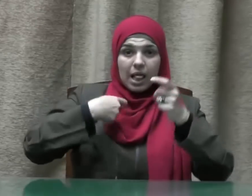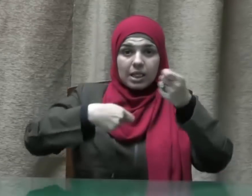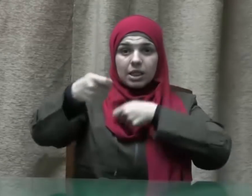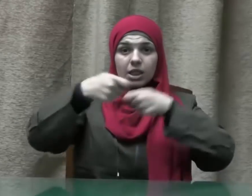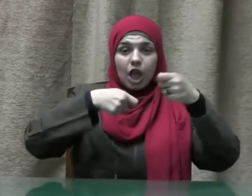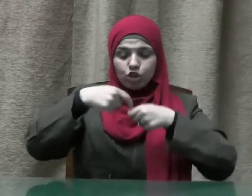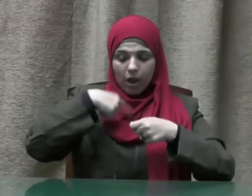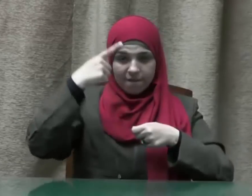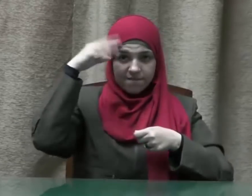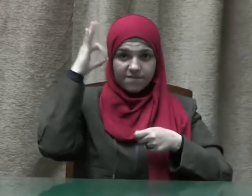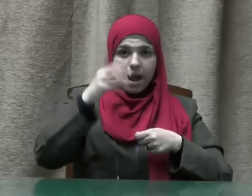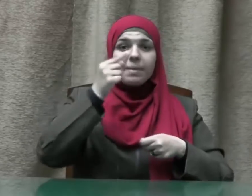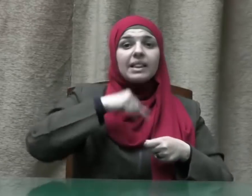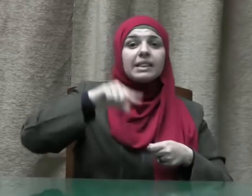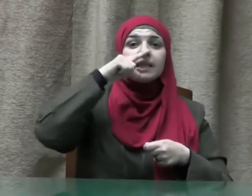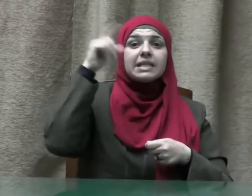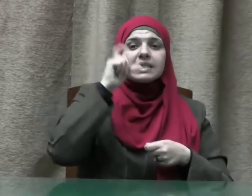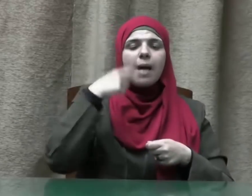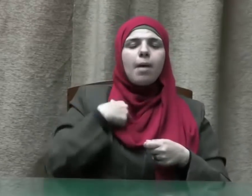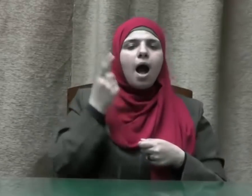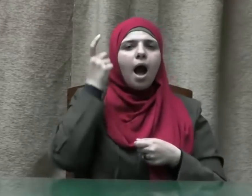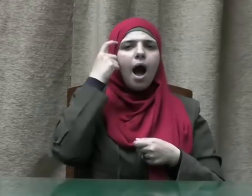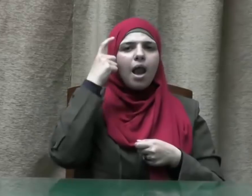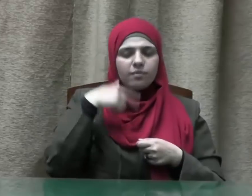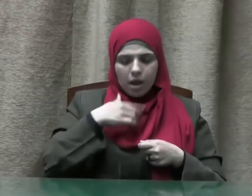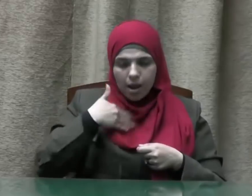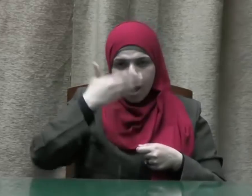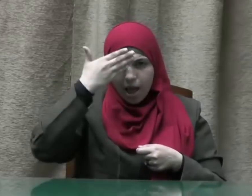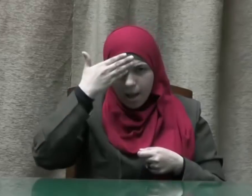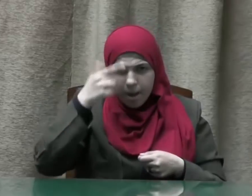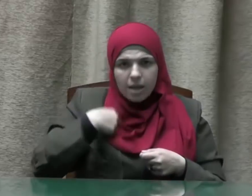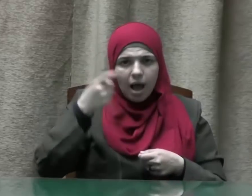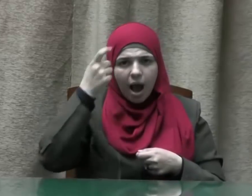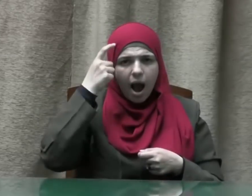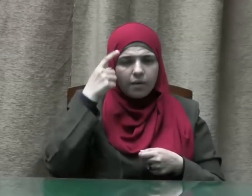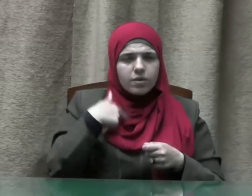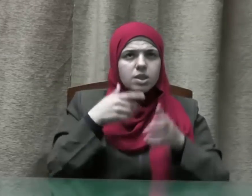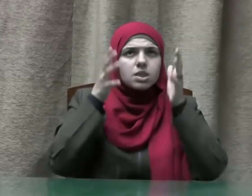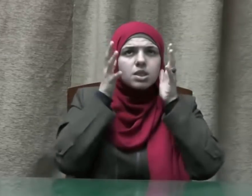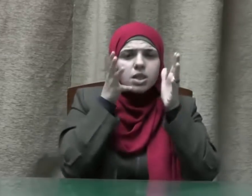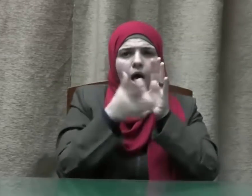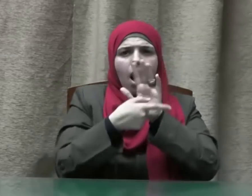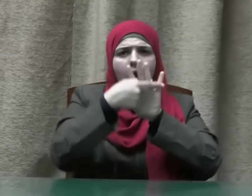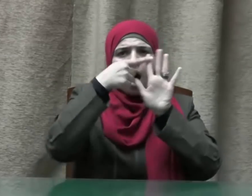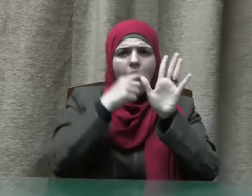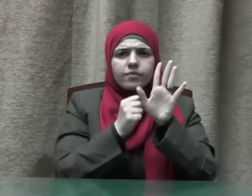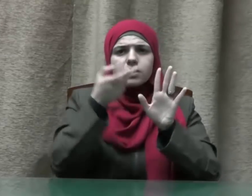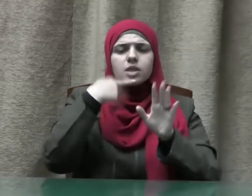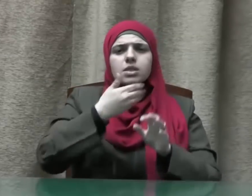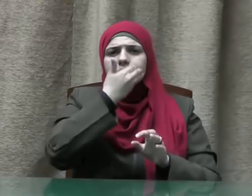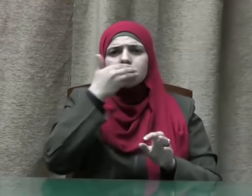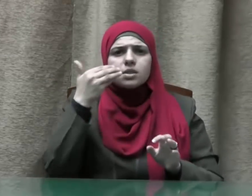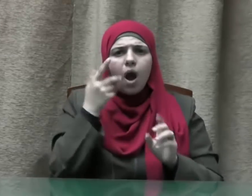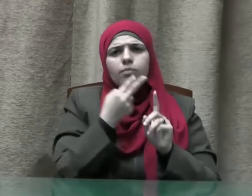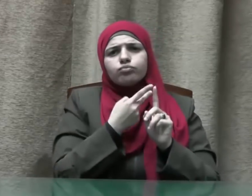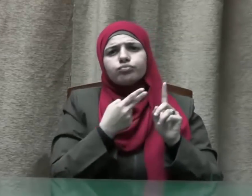يظهر أثر عبادته من صلاة وصيام وغيرها في صدقه